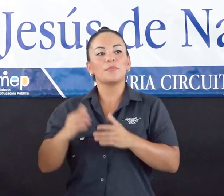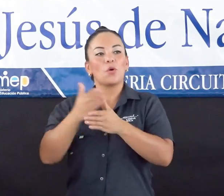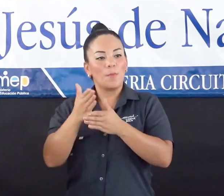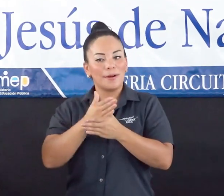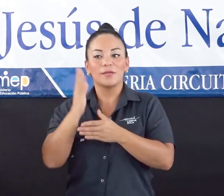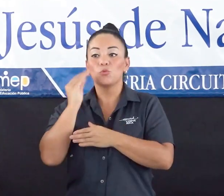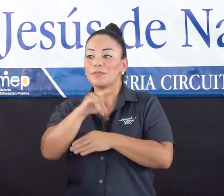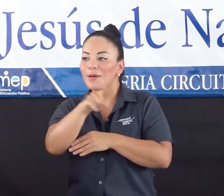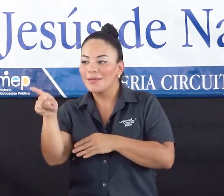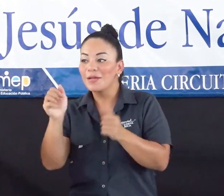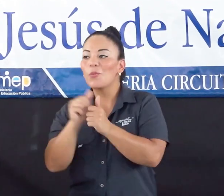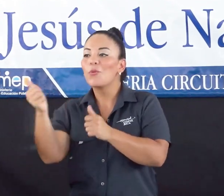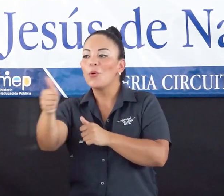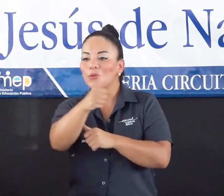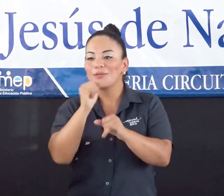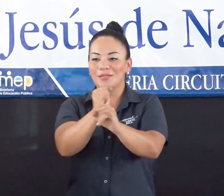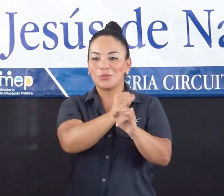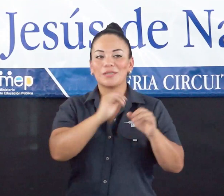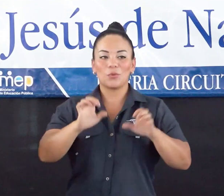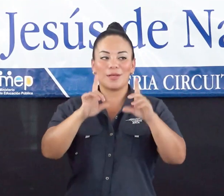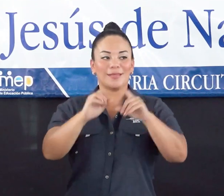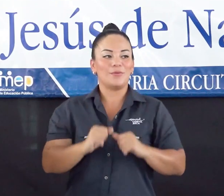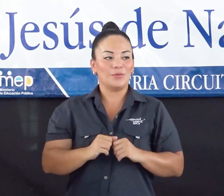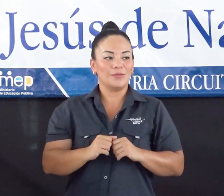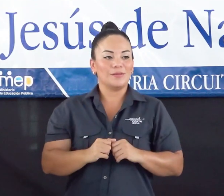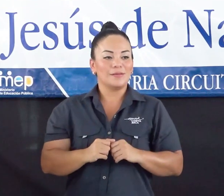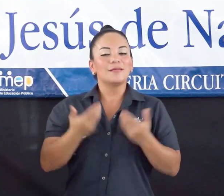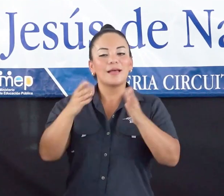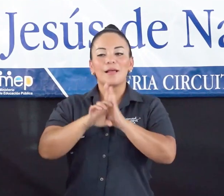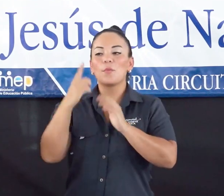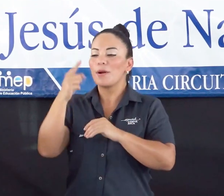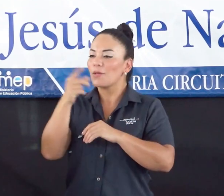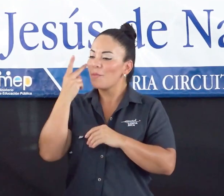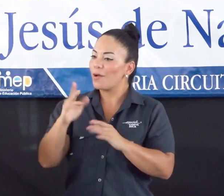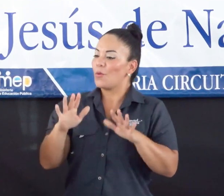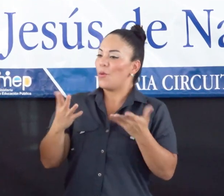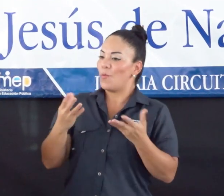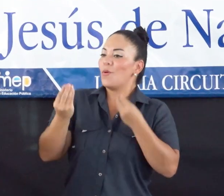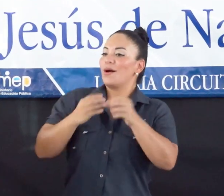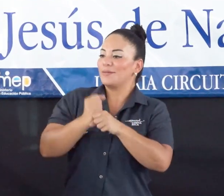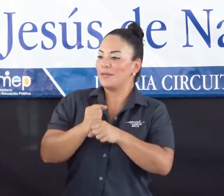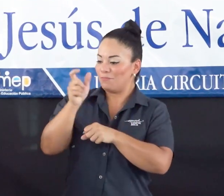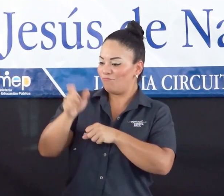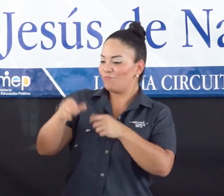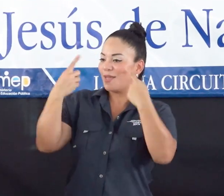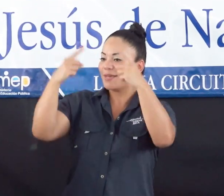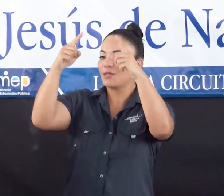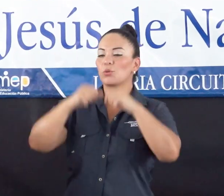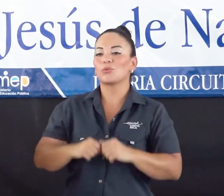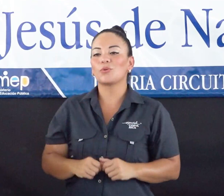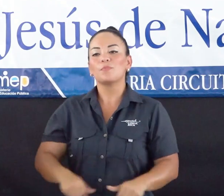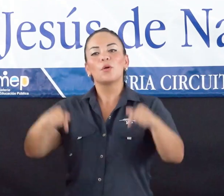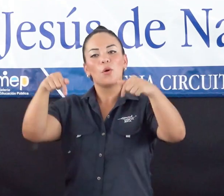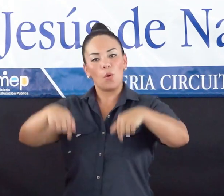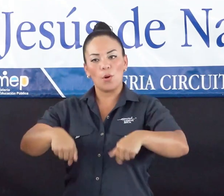experiencia de ustedes con otros centros educativos para que vean qué es lo que hay que hacer para ser muy exitosos. Hoy